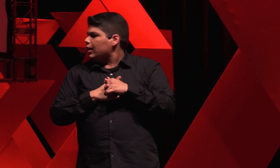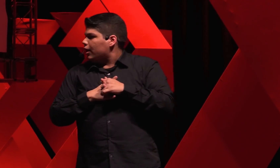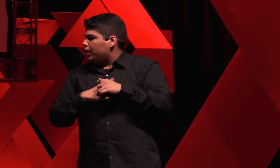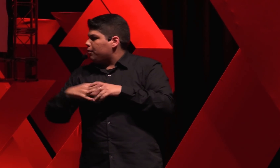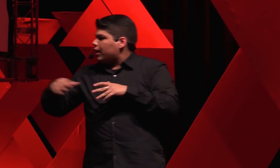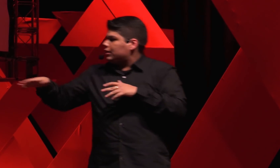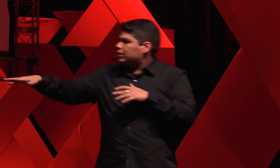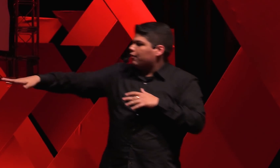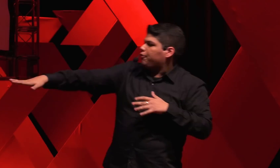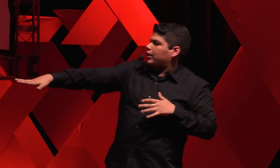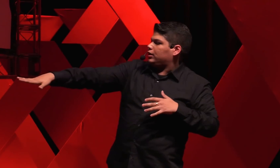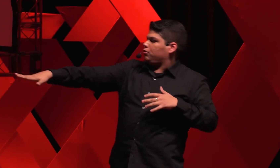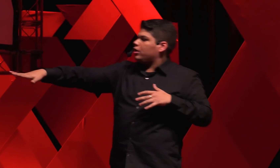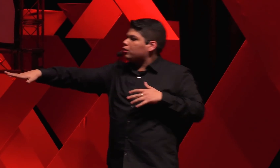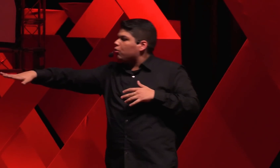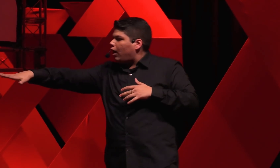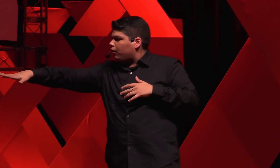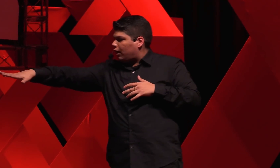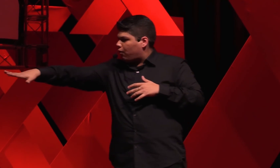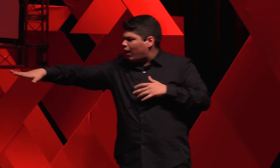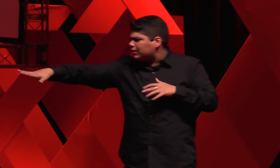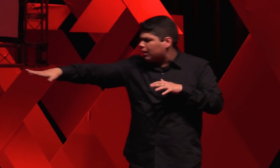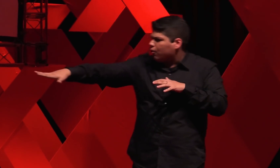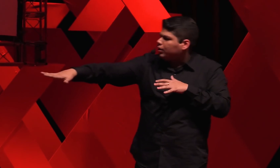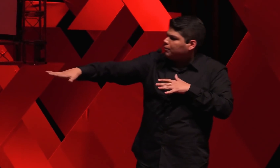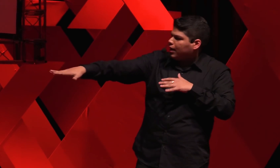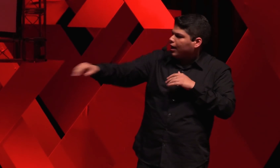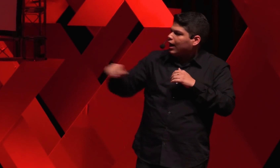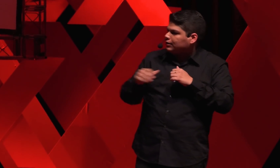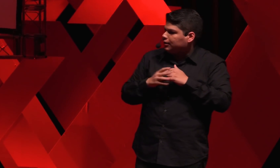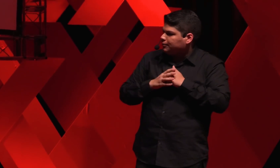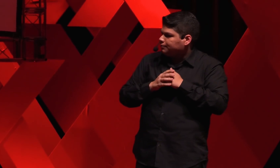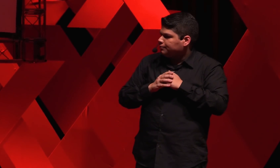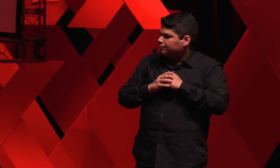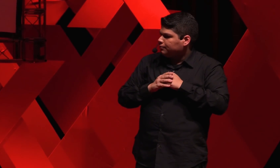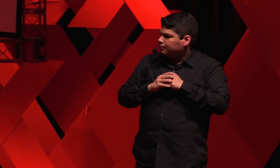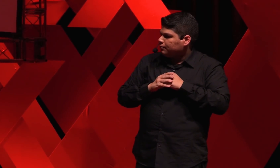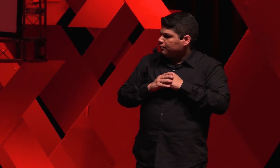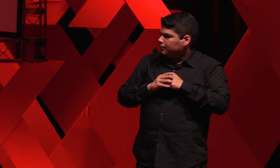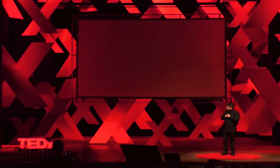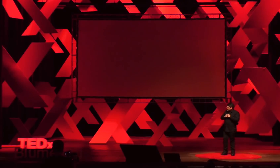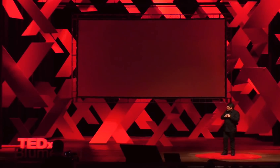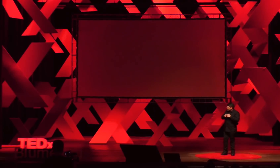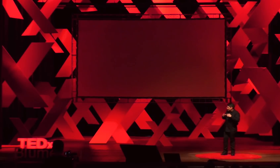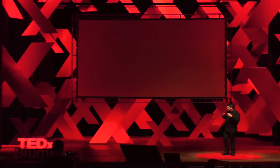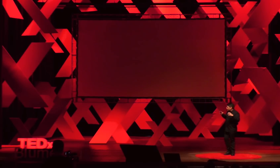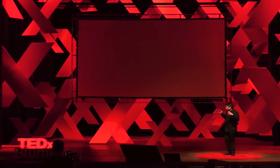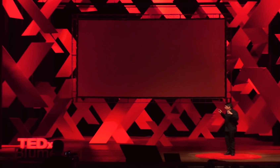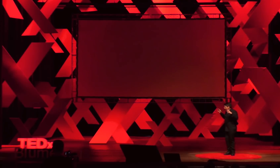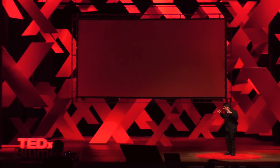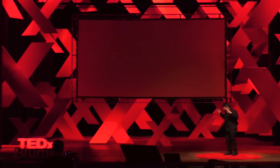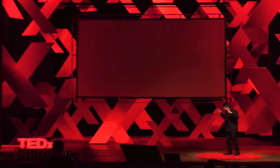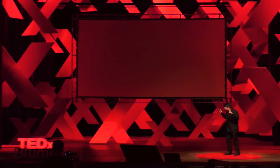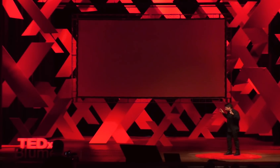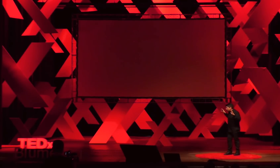Eu lembro que eles estavam fazendo um ritual quase na rua da minha casa e daí a polícia fez uma